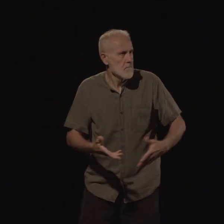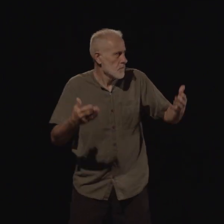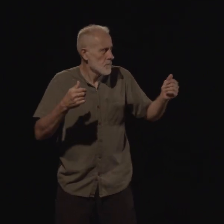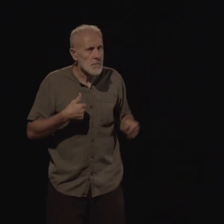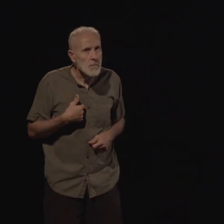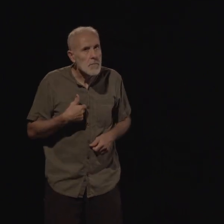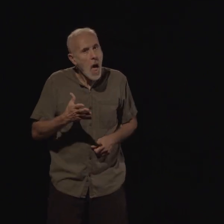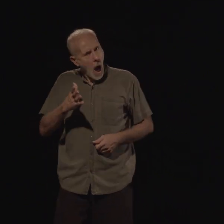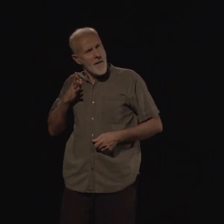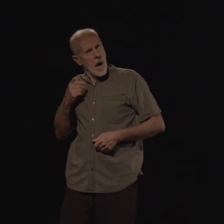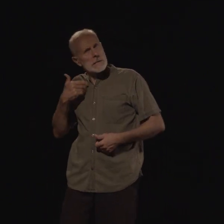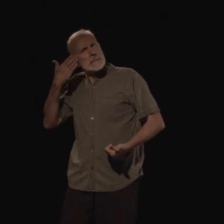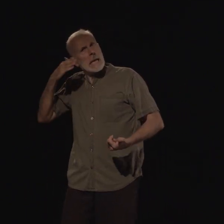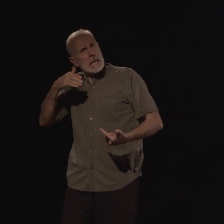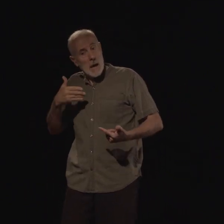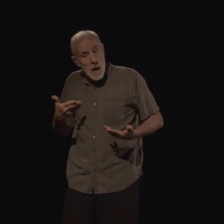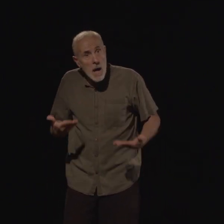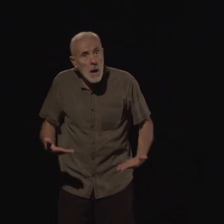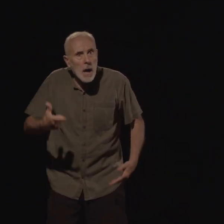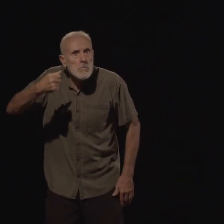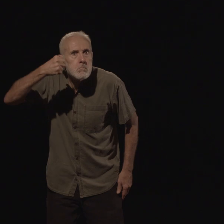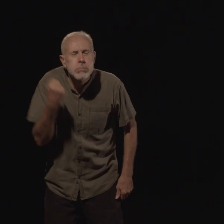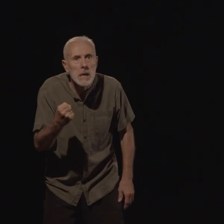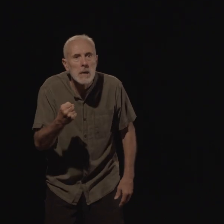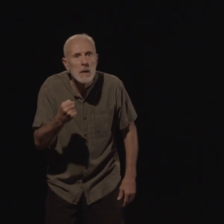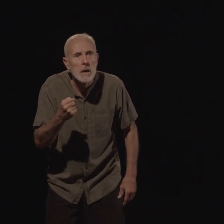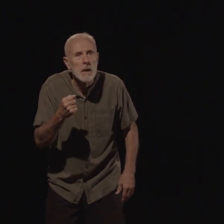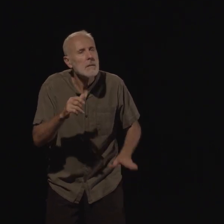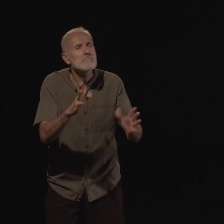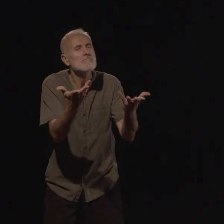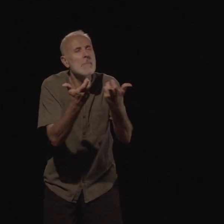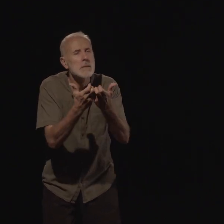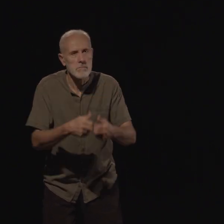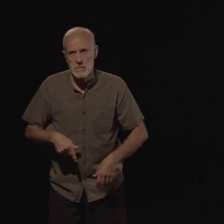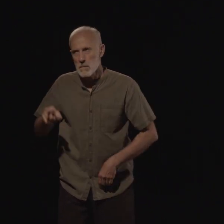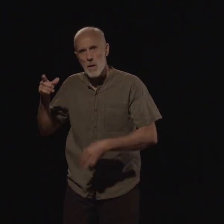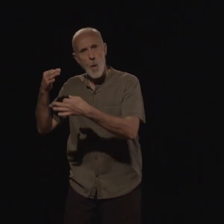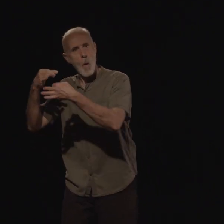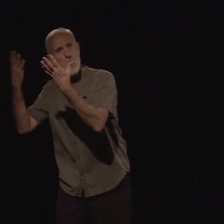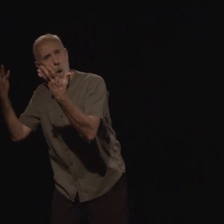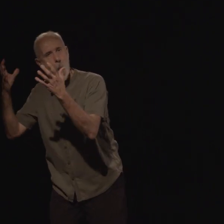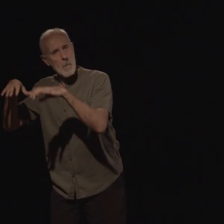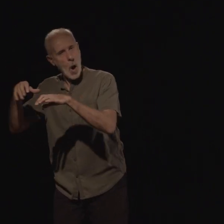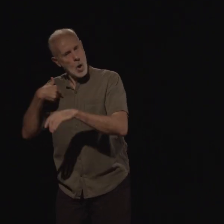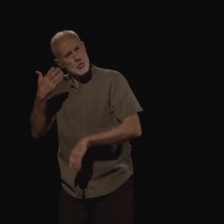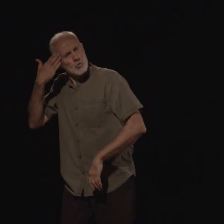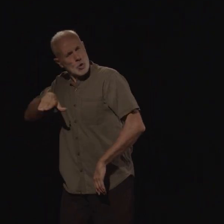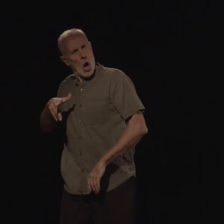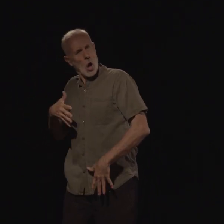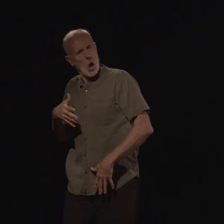plus de choses qu'avant. Je ne sais pas seulement ce que c'est que le beau temps et le mauvais temps. Maintenant, je sais aussi ce que c'est quand il n'y a pas